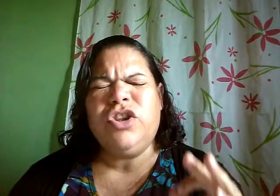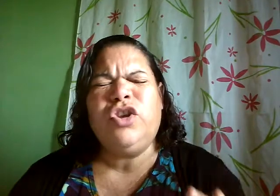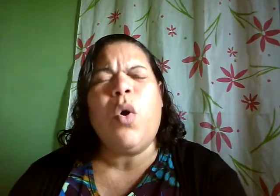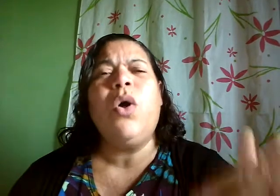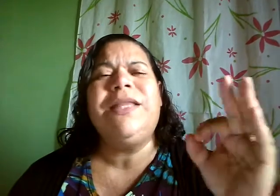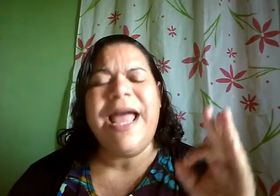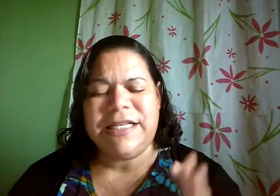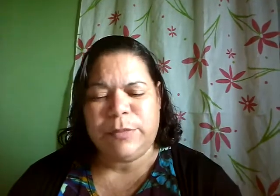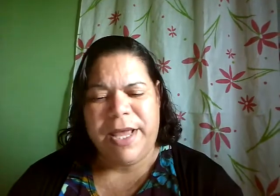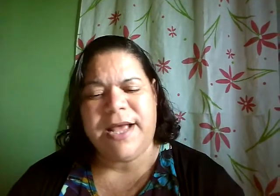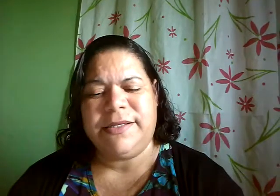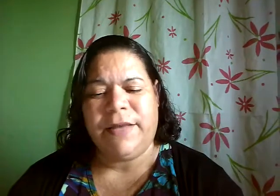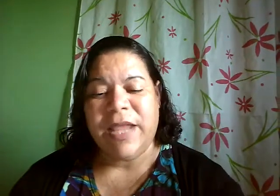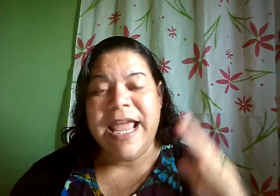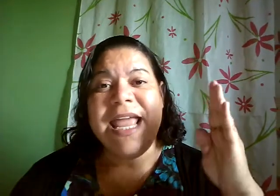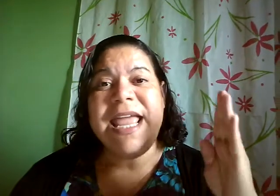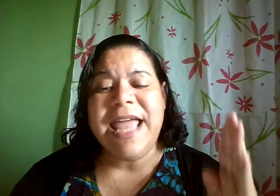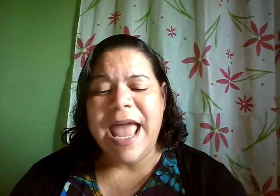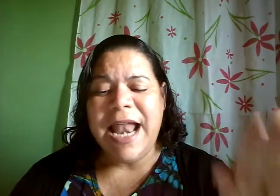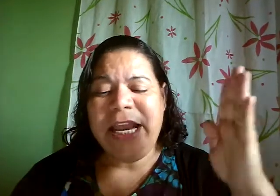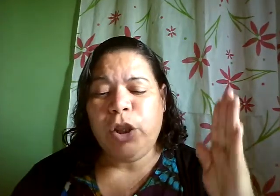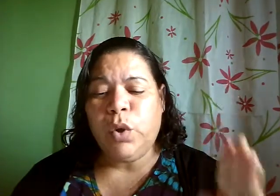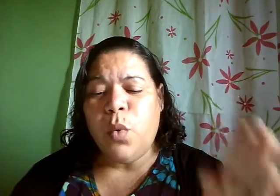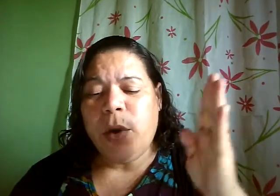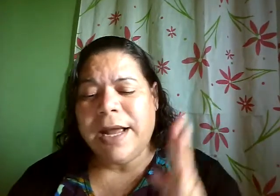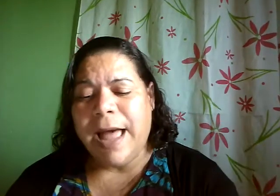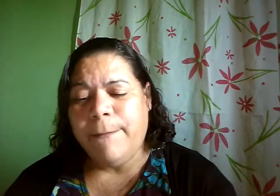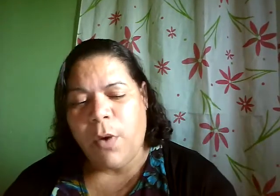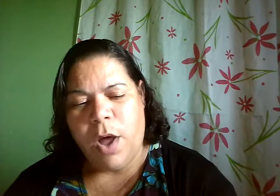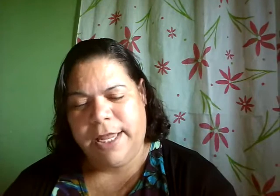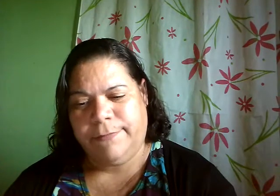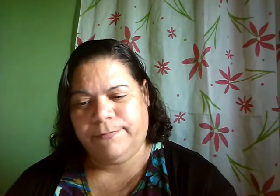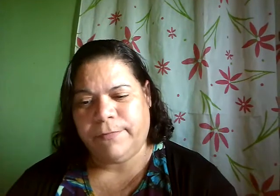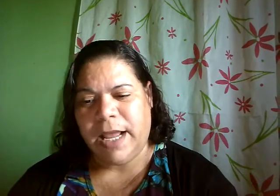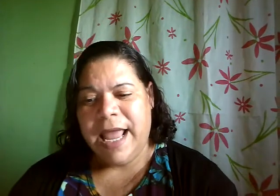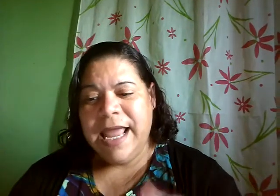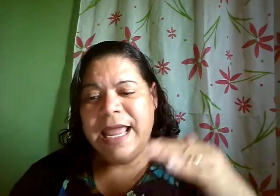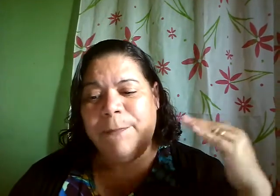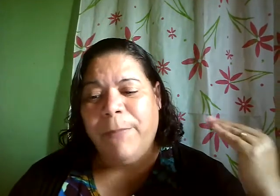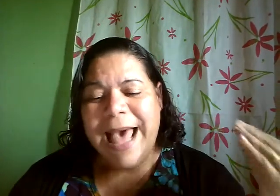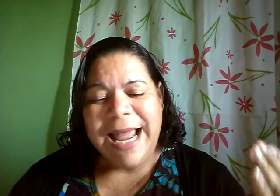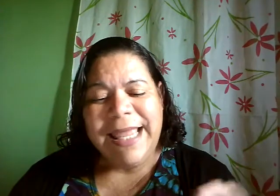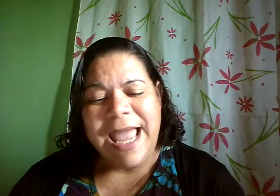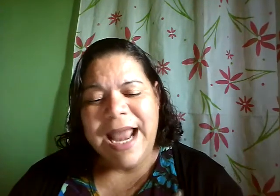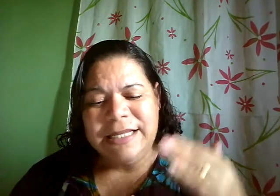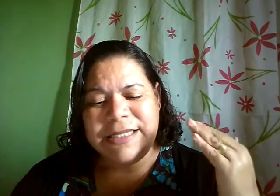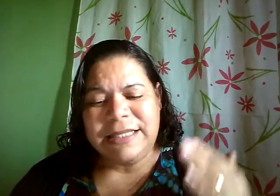toda esperança, e Ele nunca morre. E para aqueles que